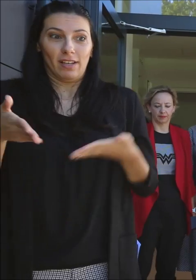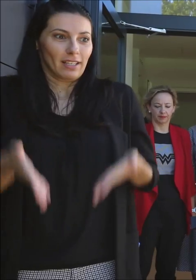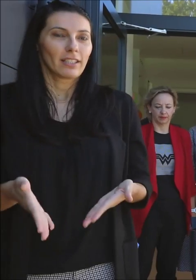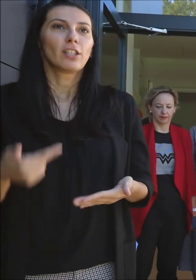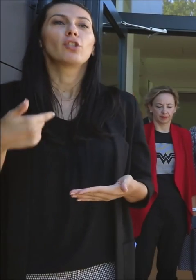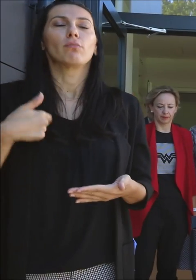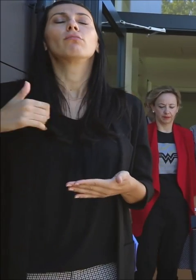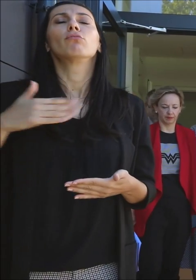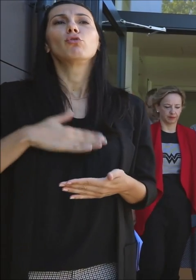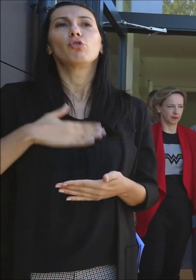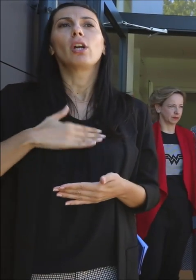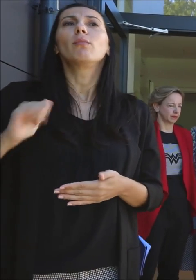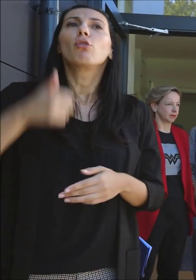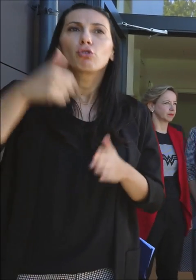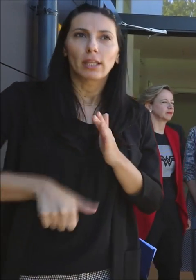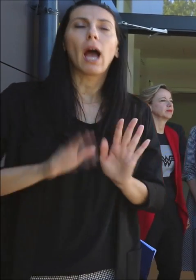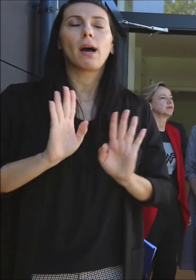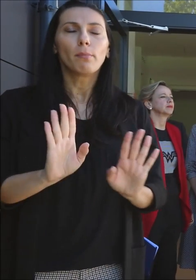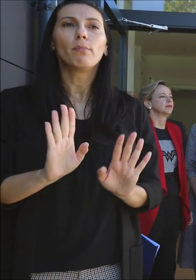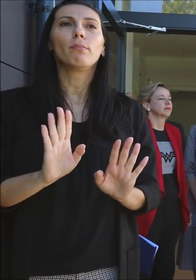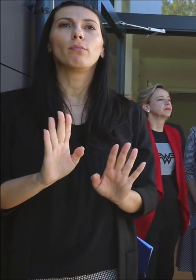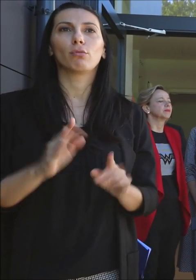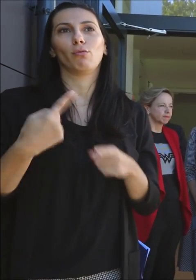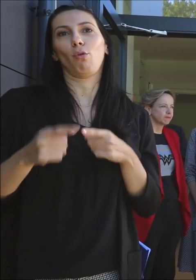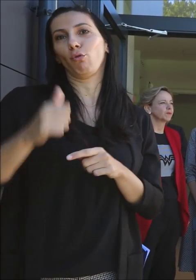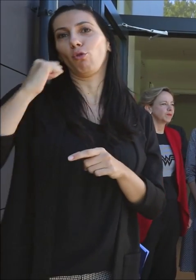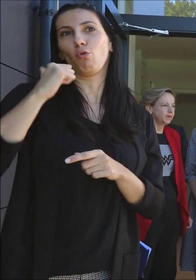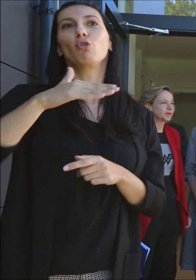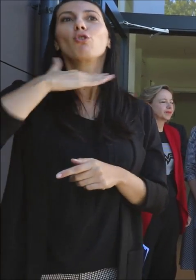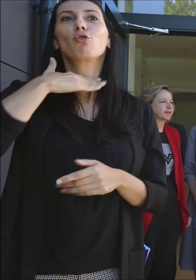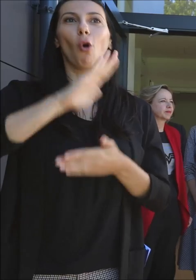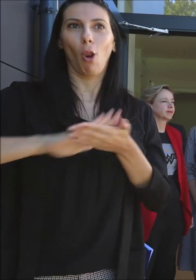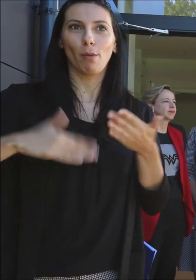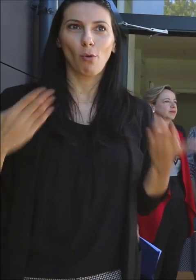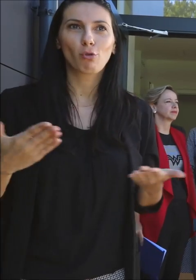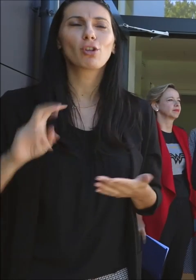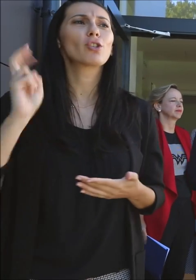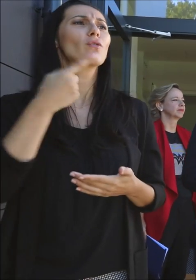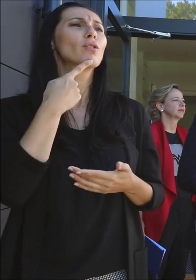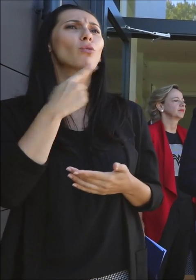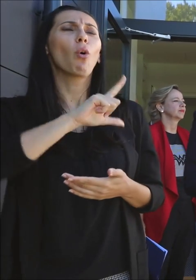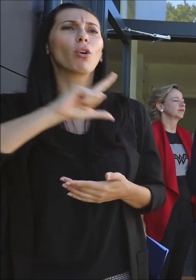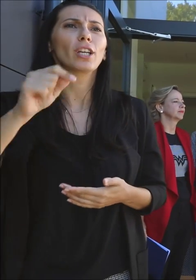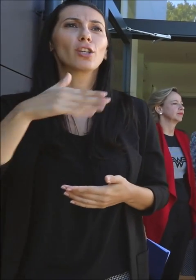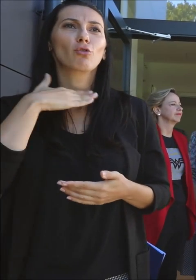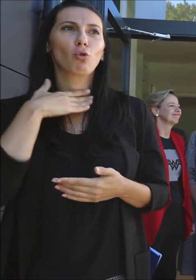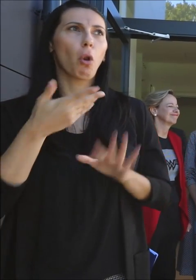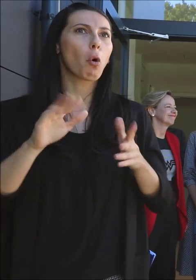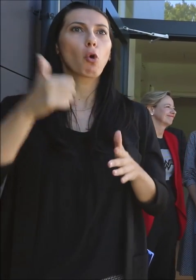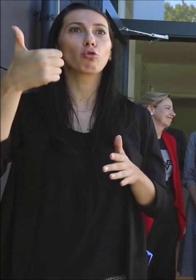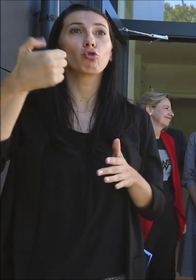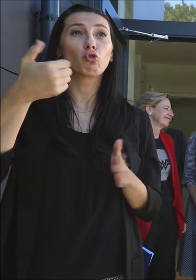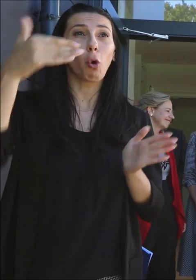želio, pošto je juče počela školska godina s svim školacima, njih oko 100 tisuća u Zagrebu,